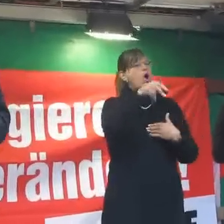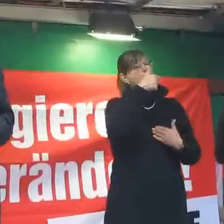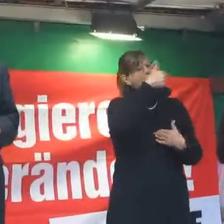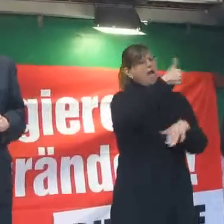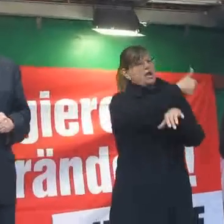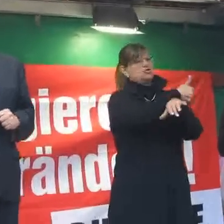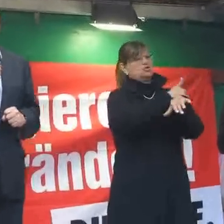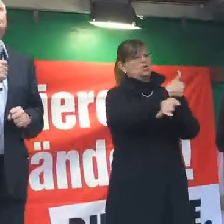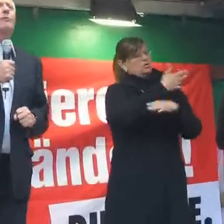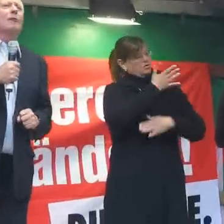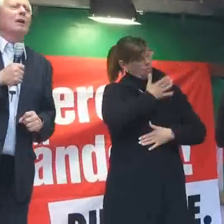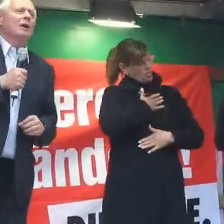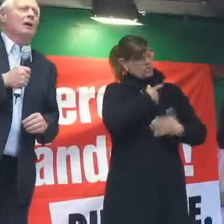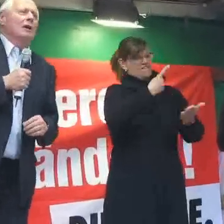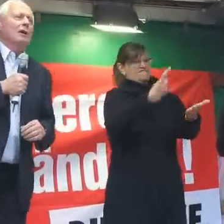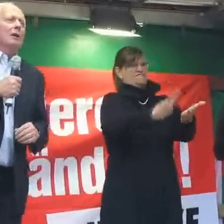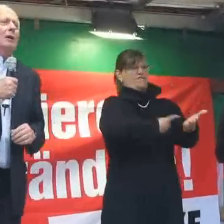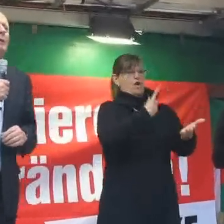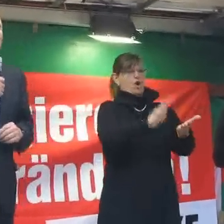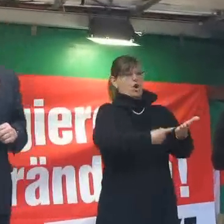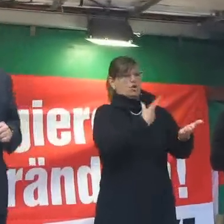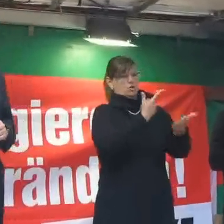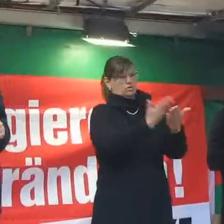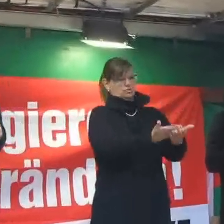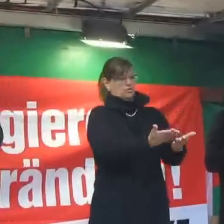unsere Forderung.